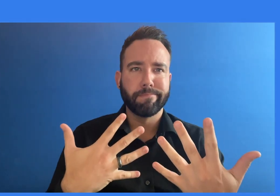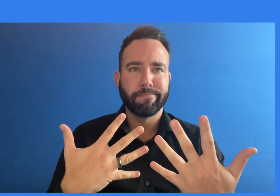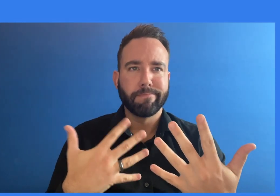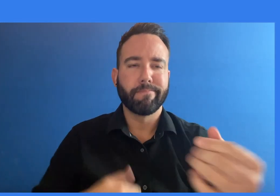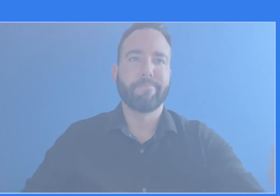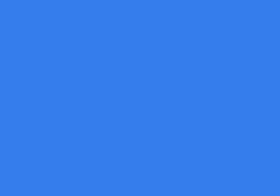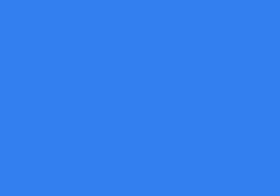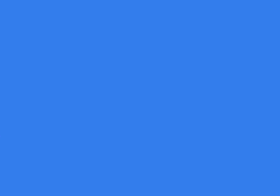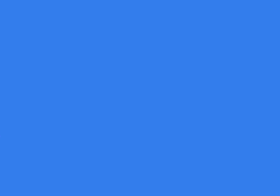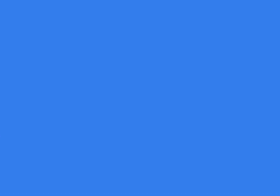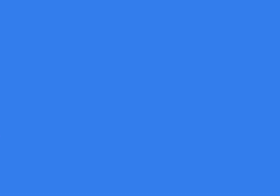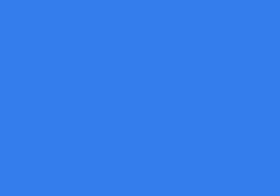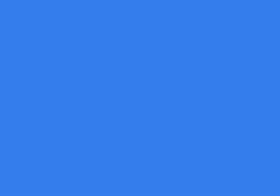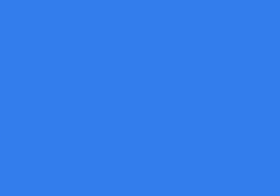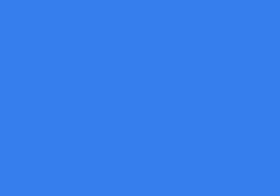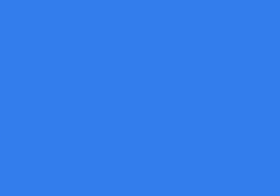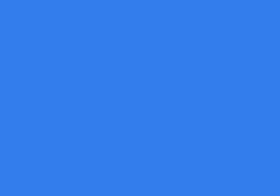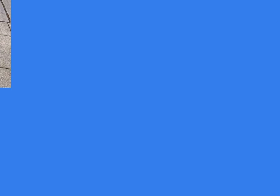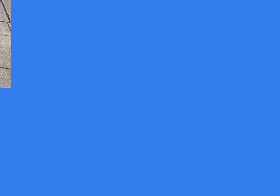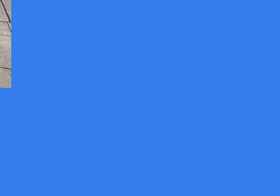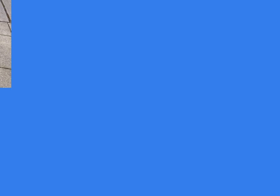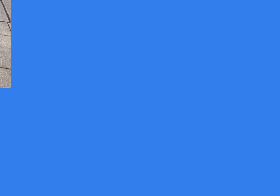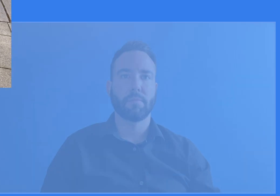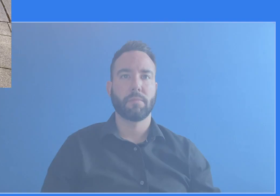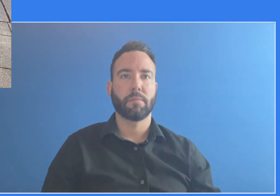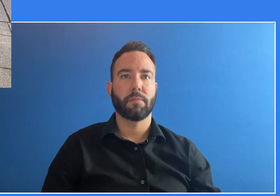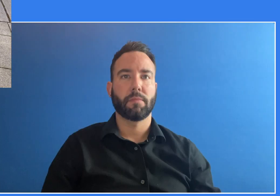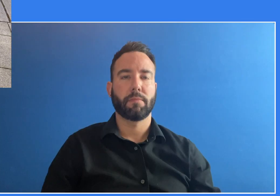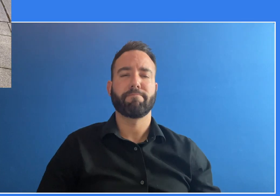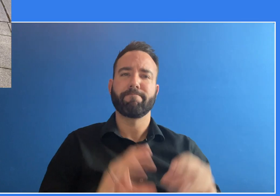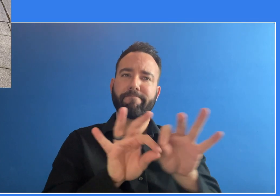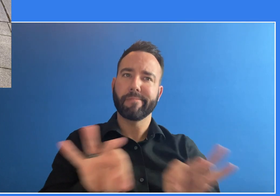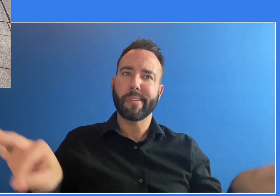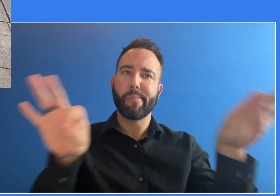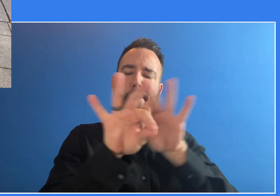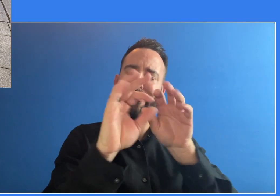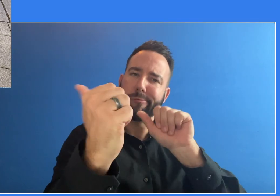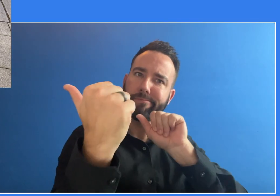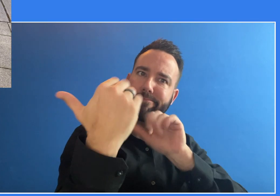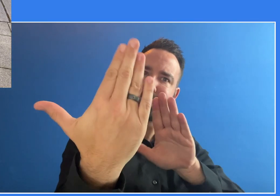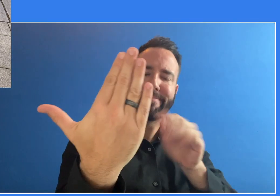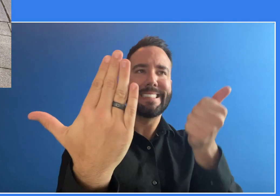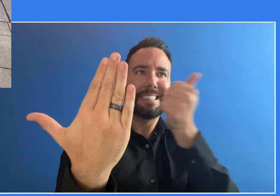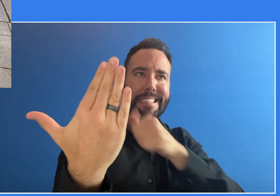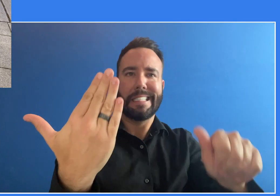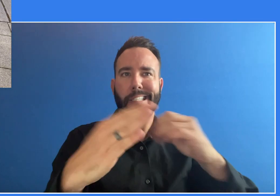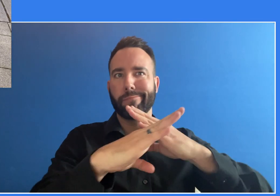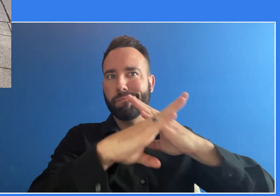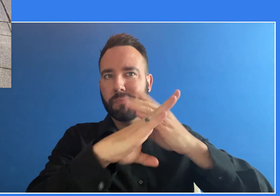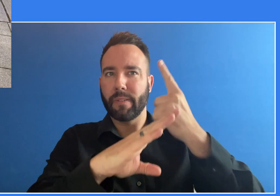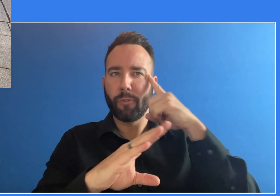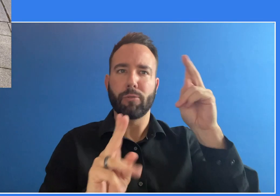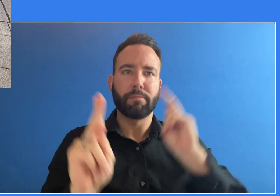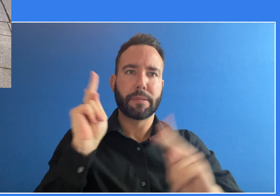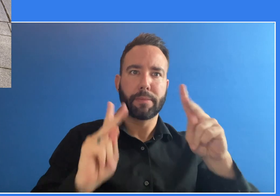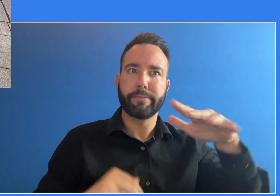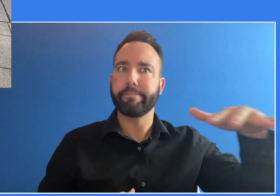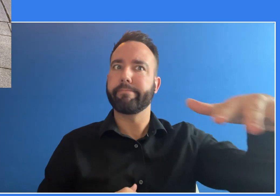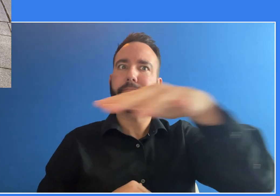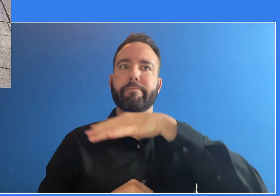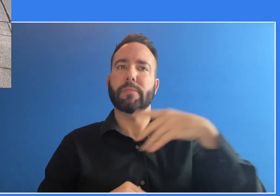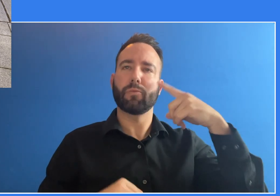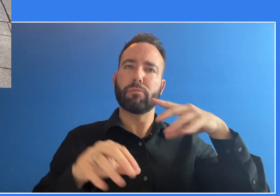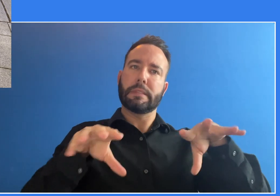se puede hacer sobre esto? Es importante abordar las razones por las que las personas no se vacunan.